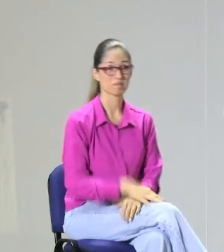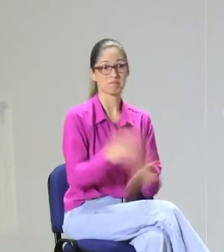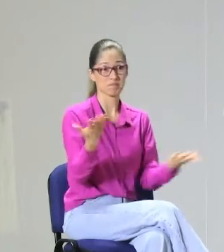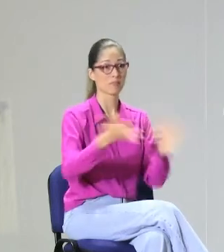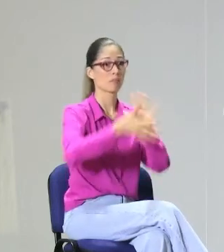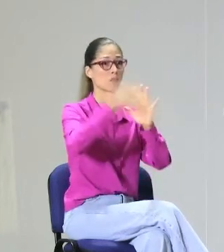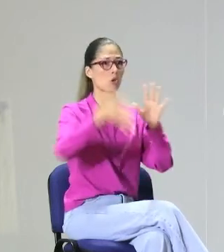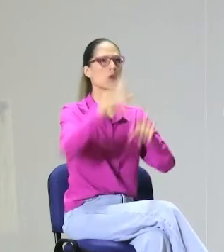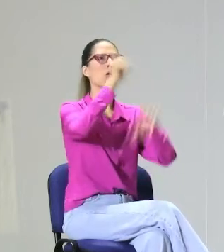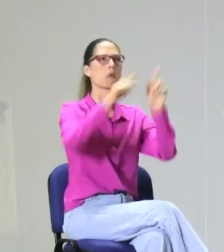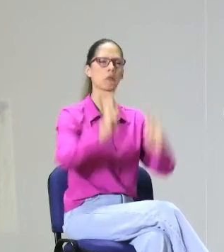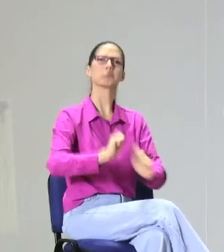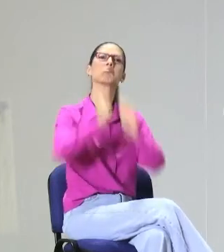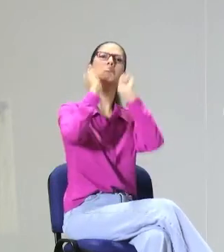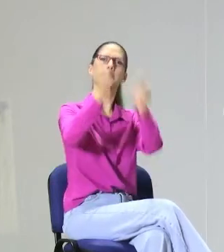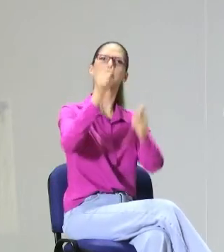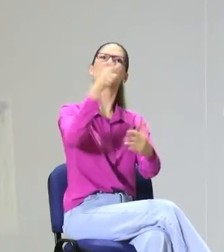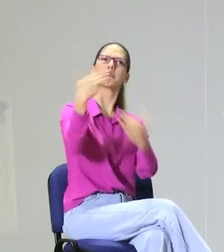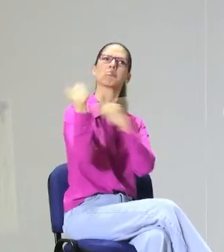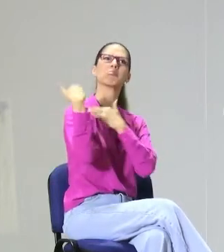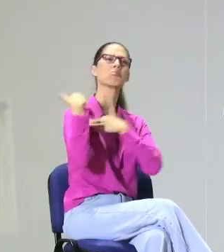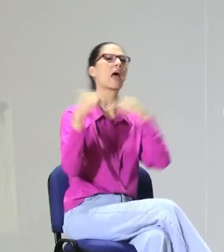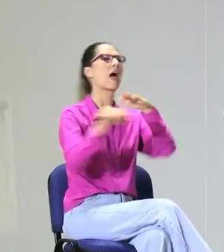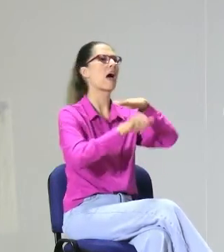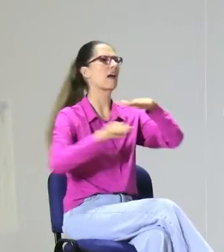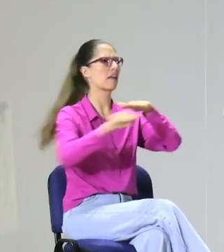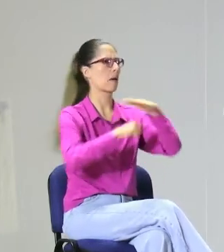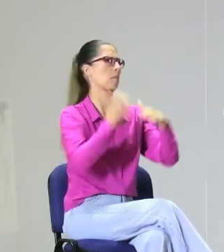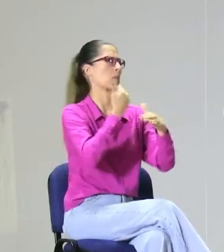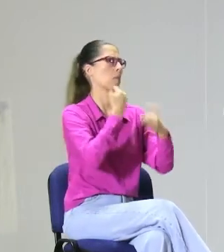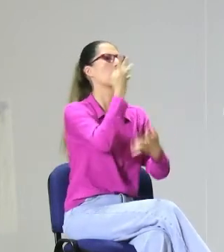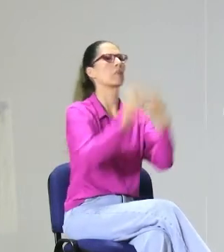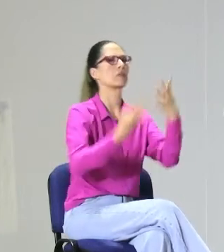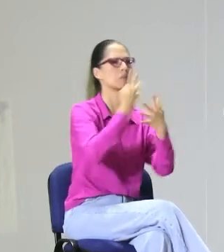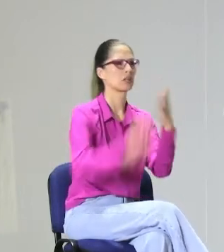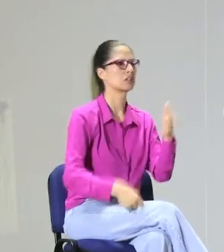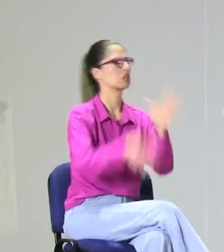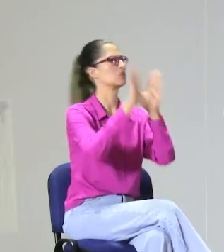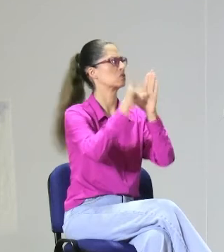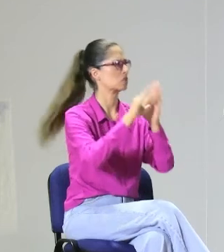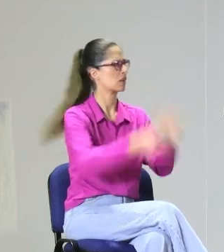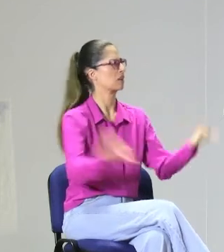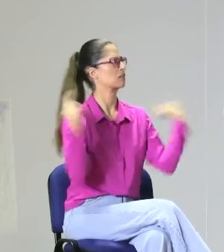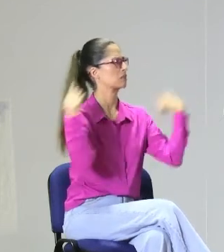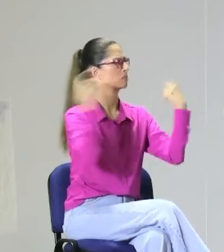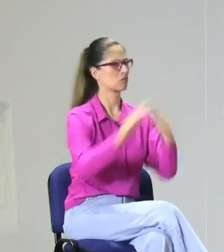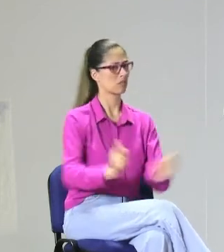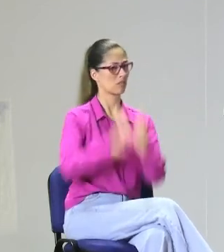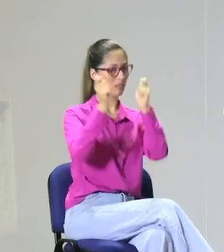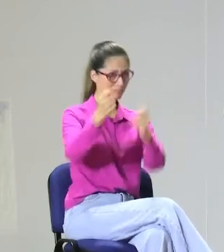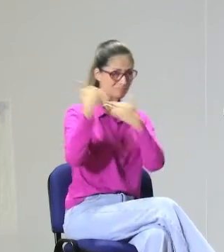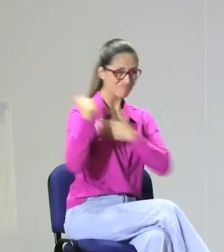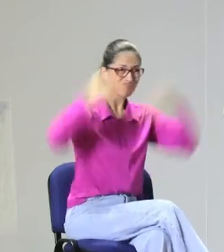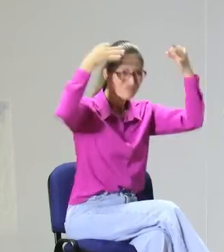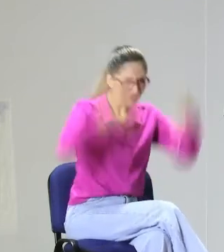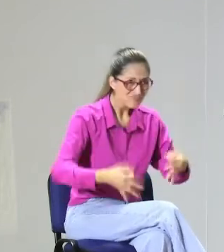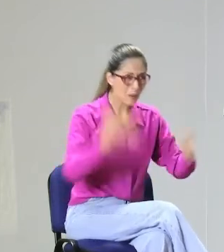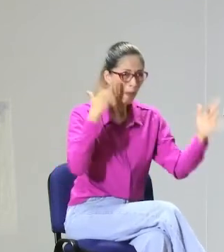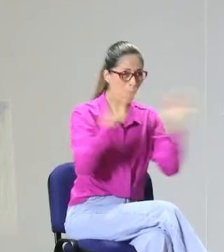modelos lingüísticos y los docentes sordos tienen una responsabilidad diferente y que los docentes sordos se encargan de